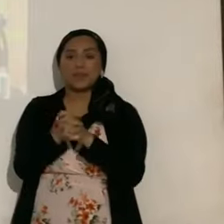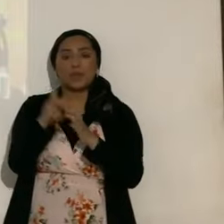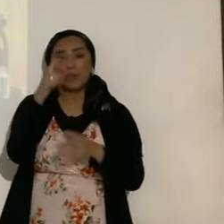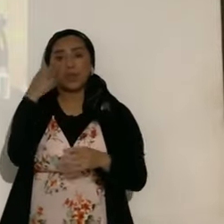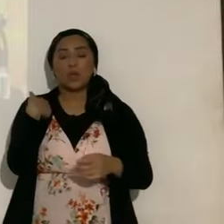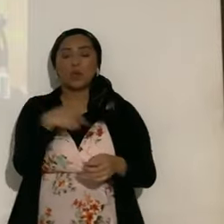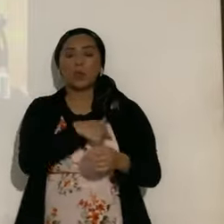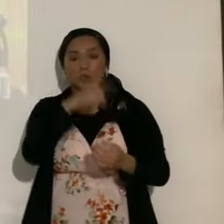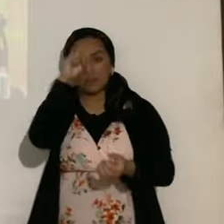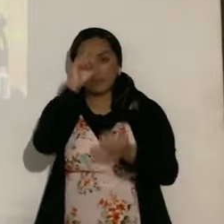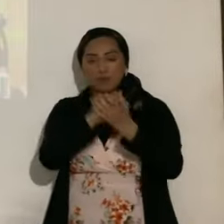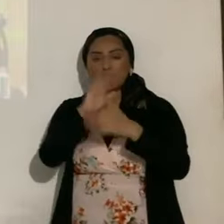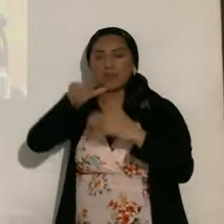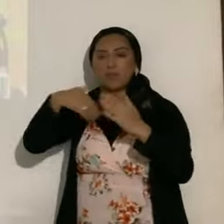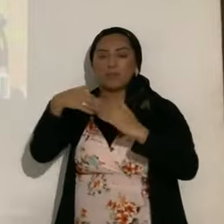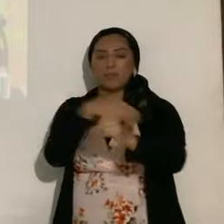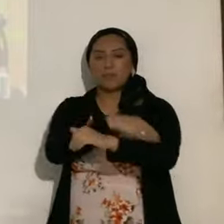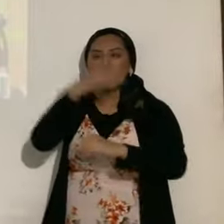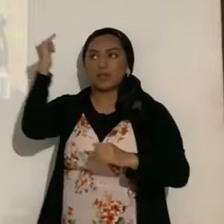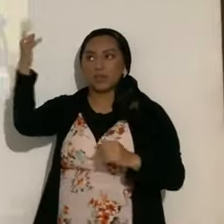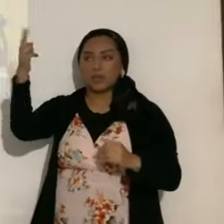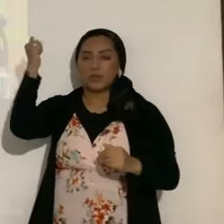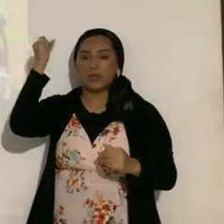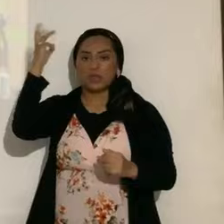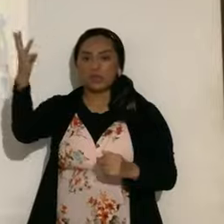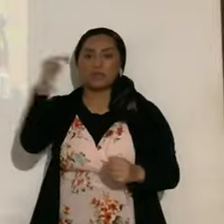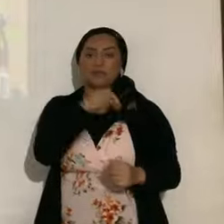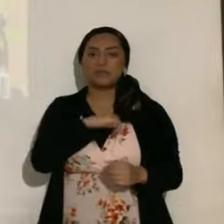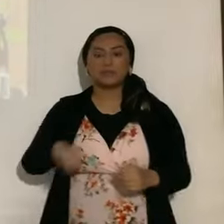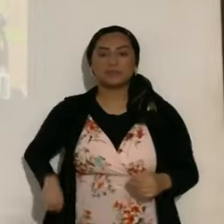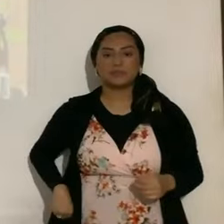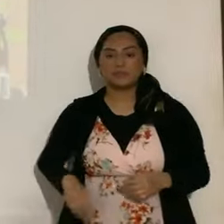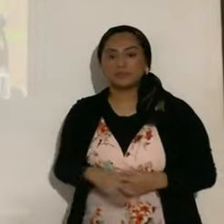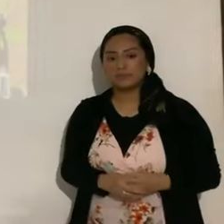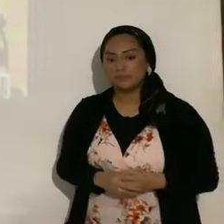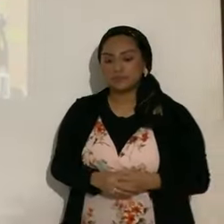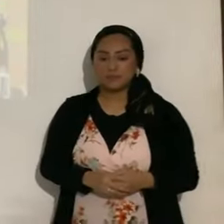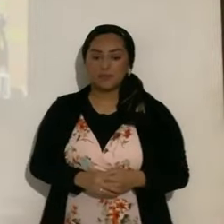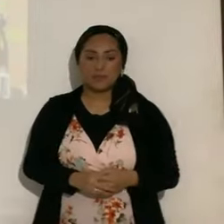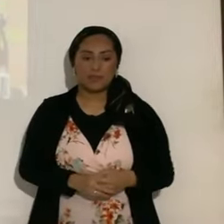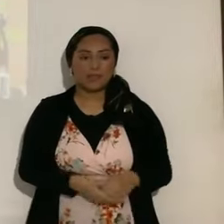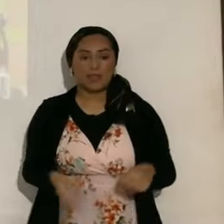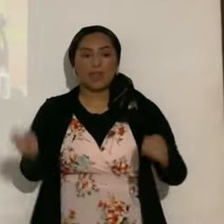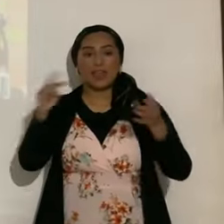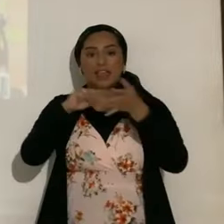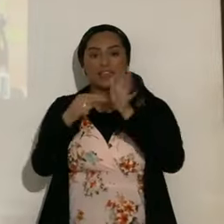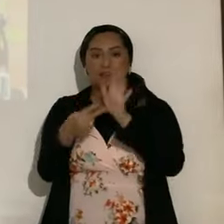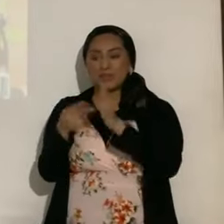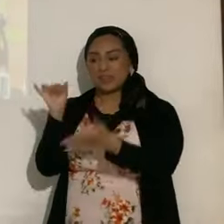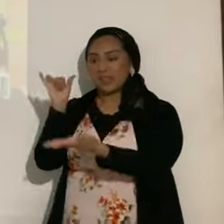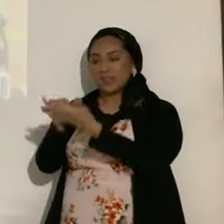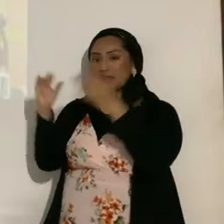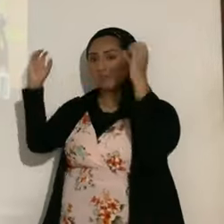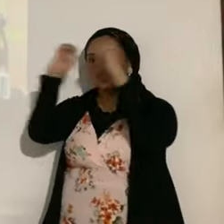creemos, en el todopoderoso Yahweh, quien es Yahshua Hamashiyah. Entonces, el significado, de este eclipse, es terrible, porque,